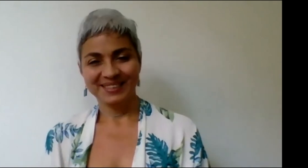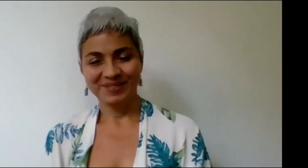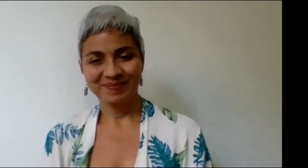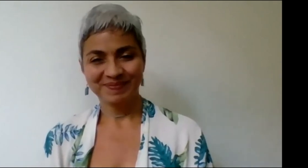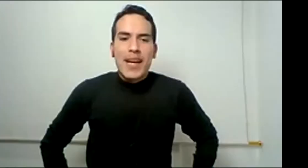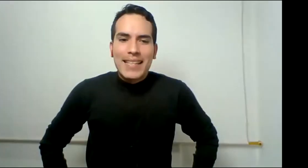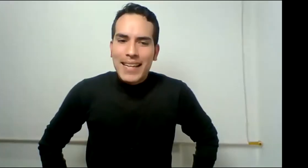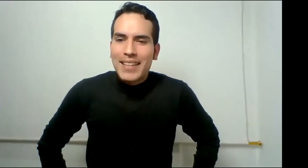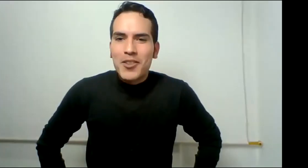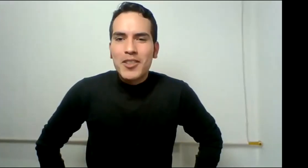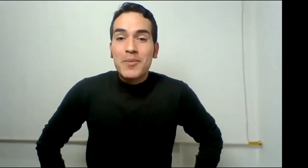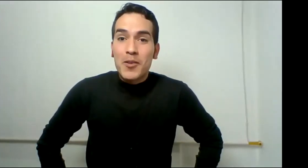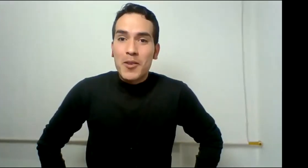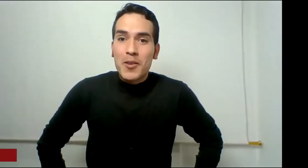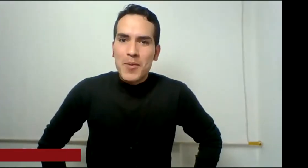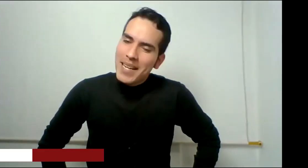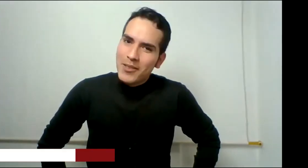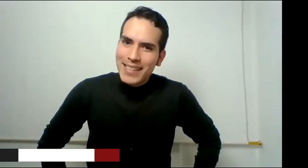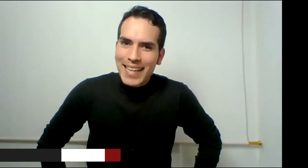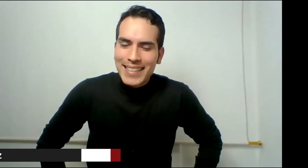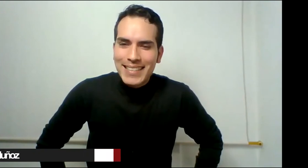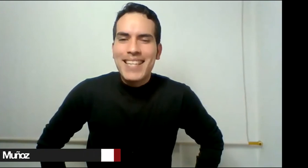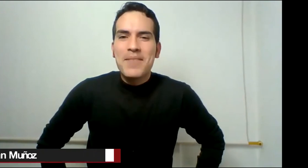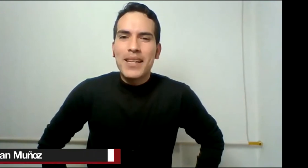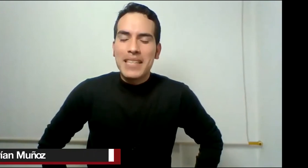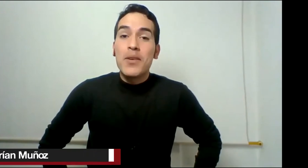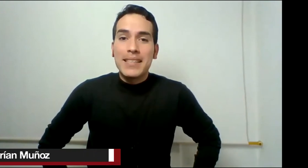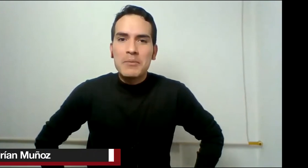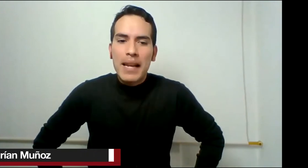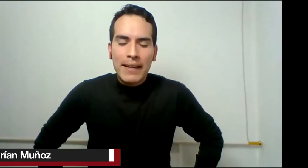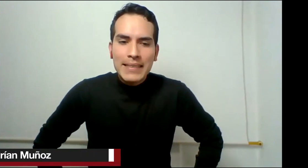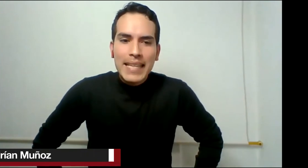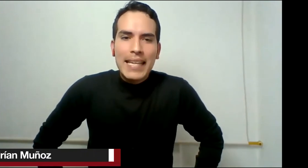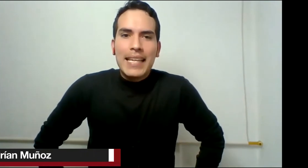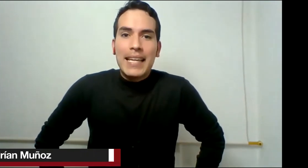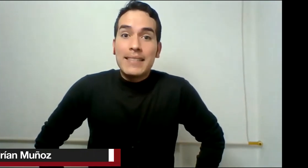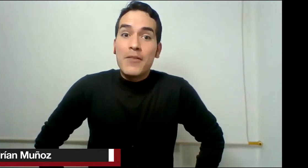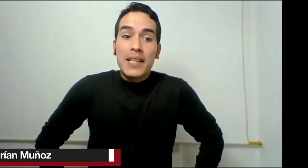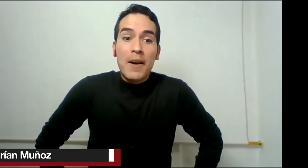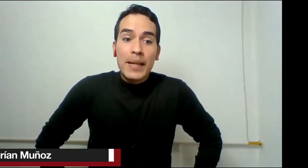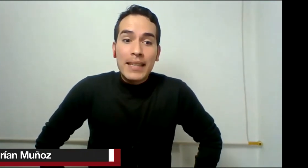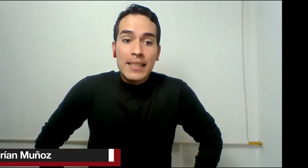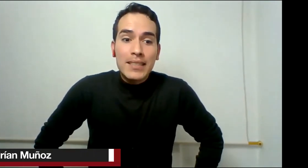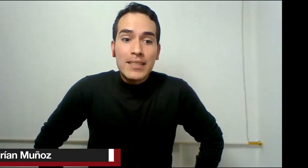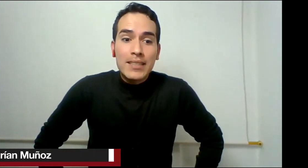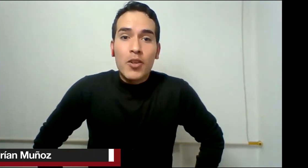Buenas tardes a todos. Bueno, Mónica, muchas gracias por esas bonitas palabras. Sí, efectivamente, soy